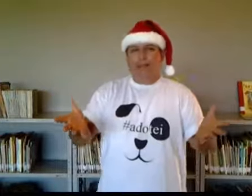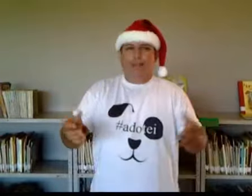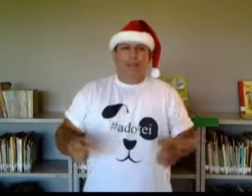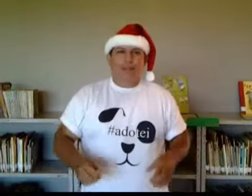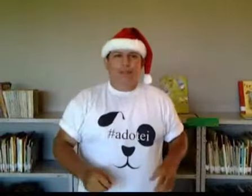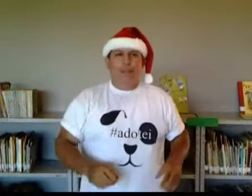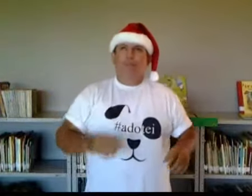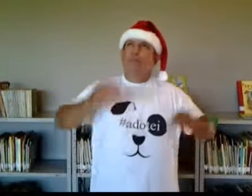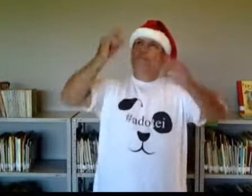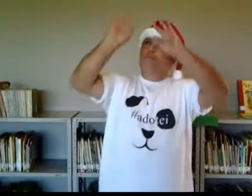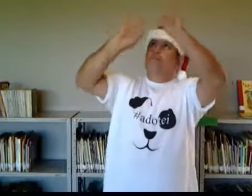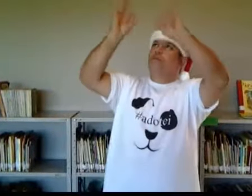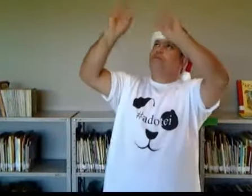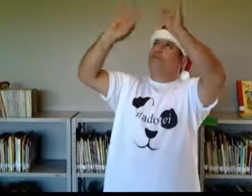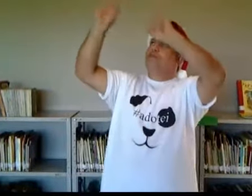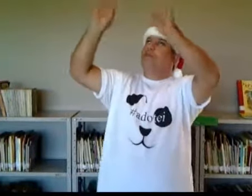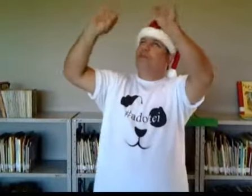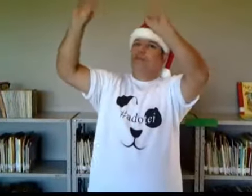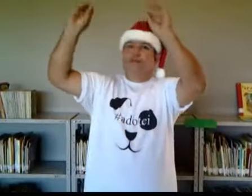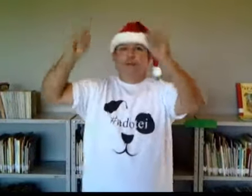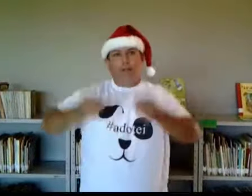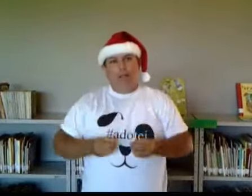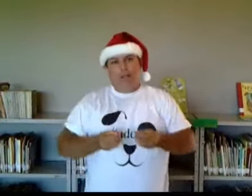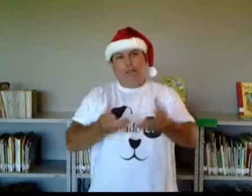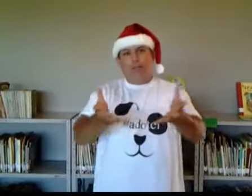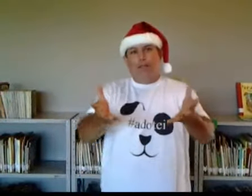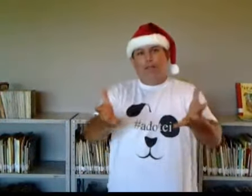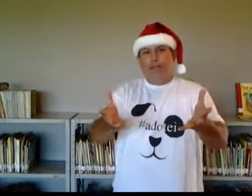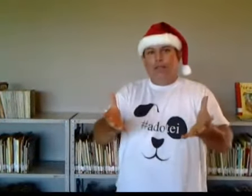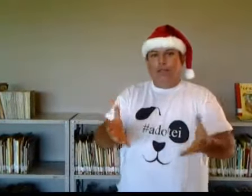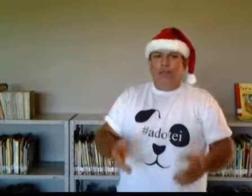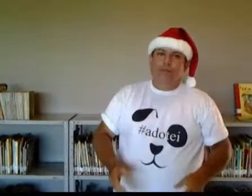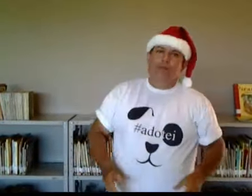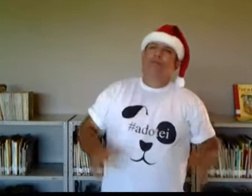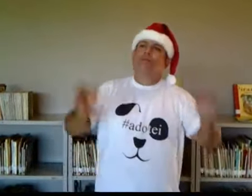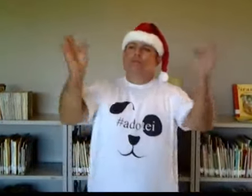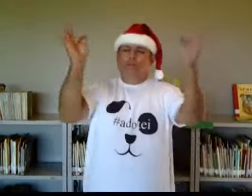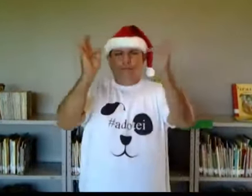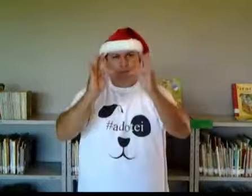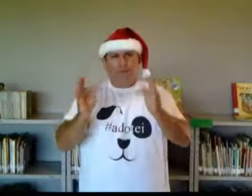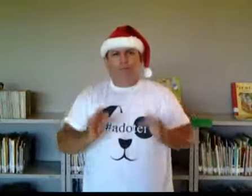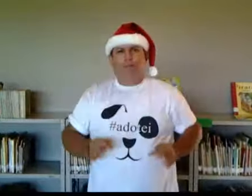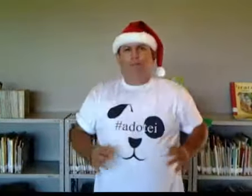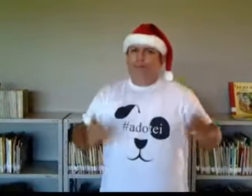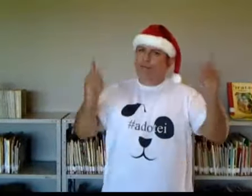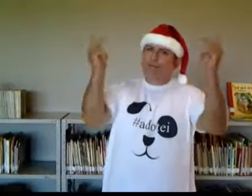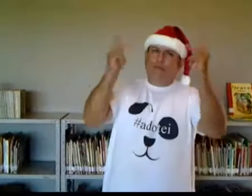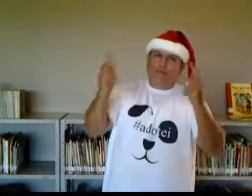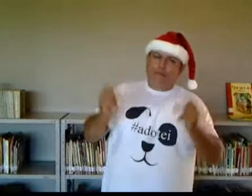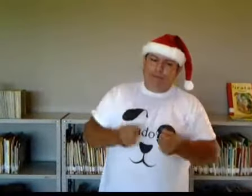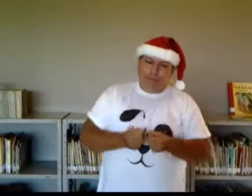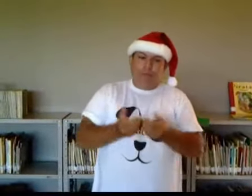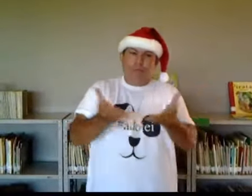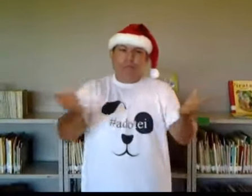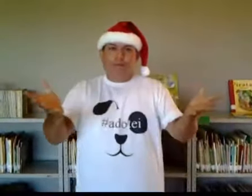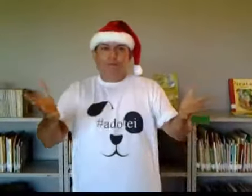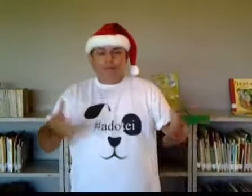Luzinha para dar, pela paz para dar É Natal